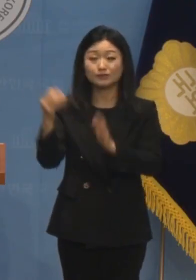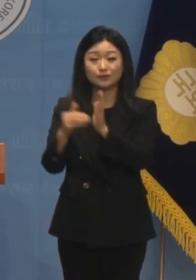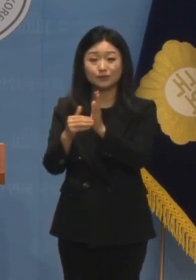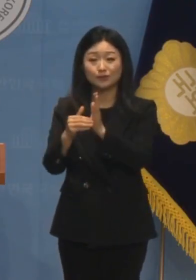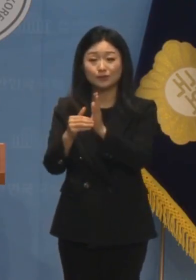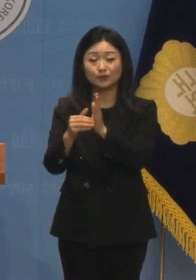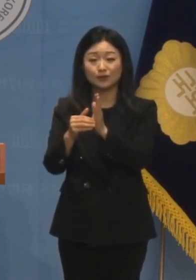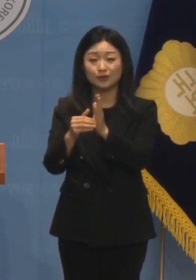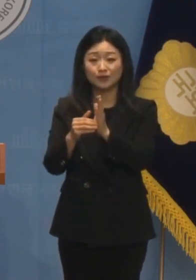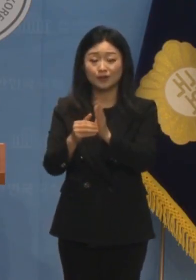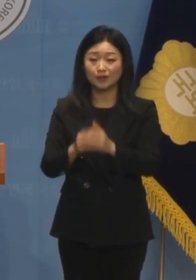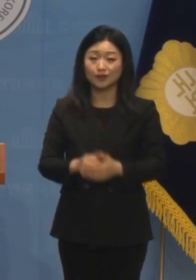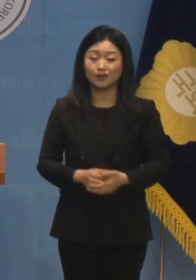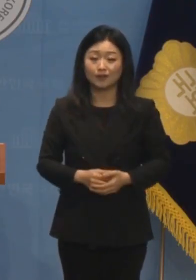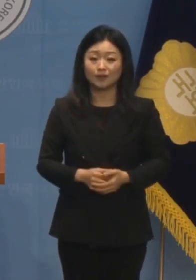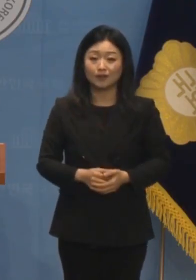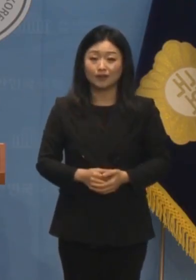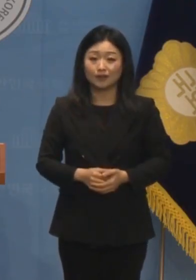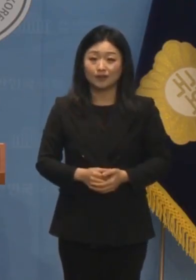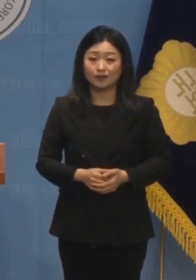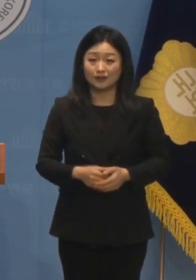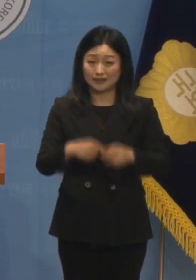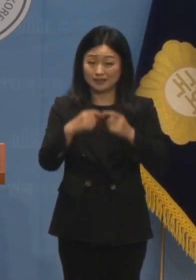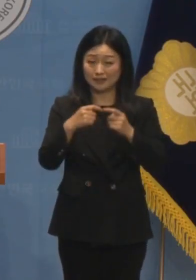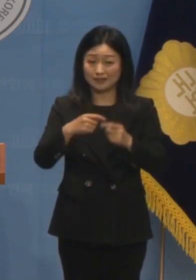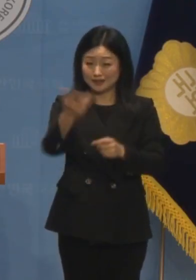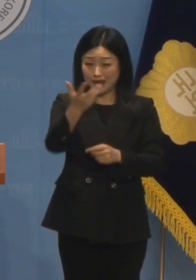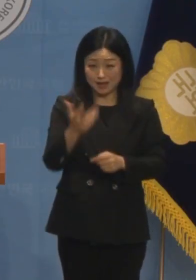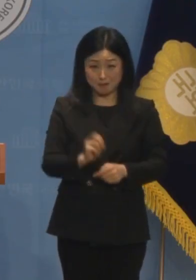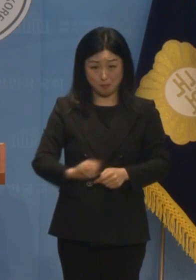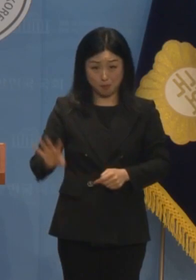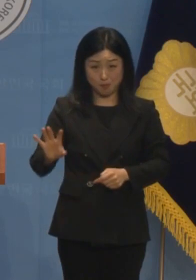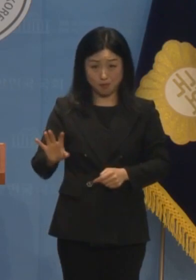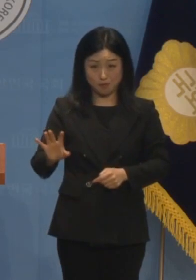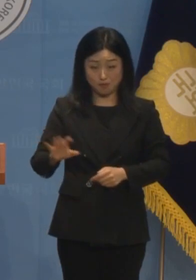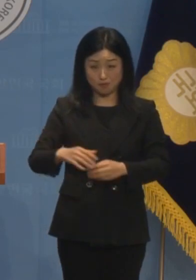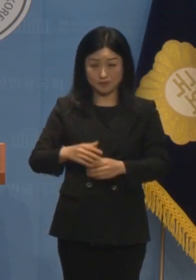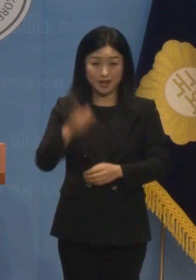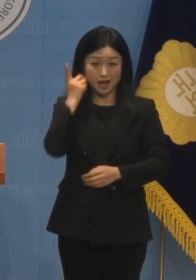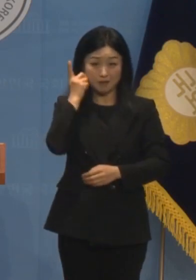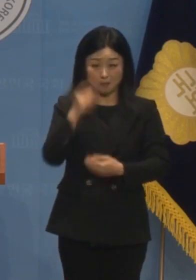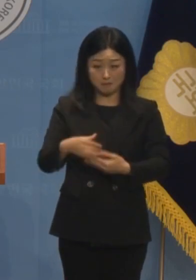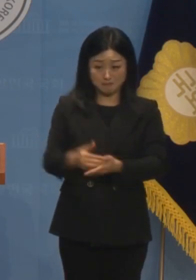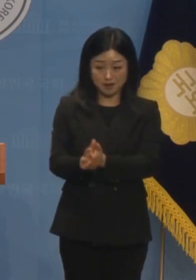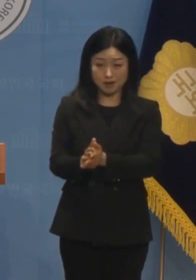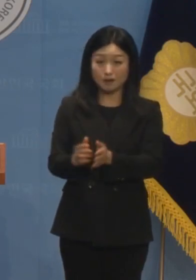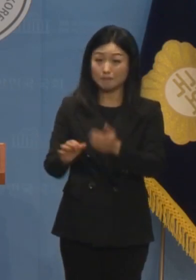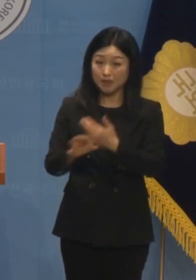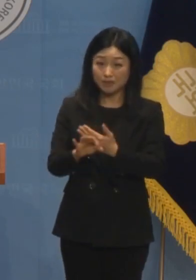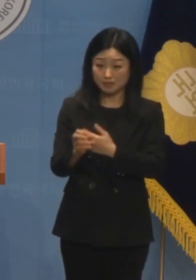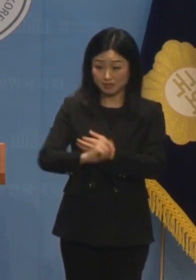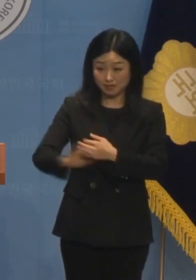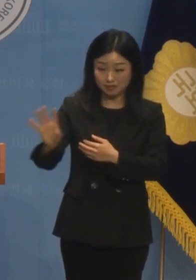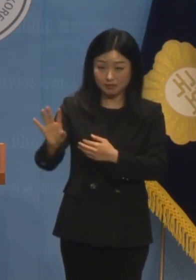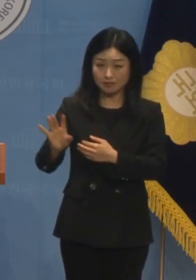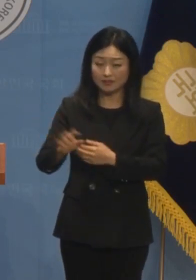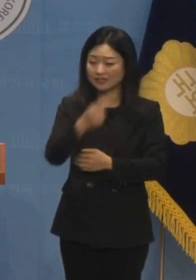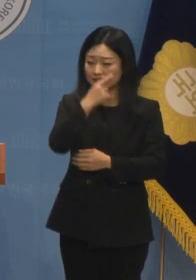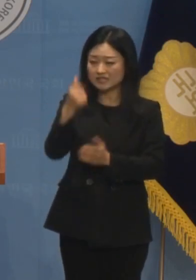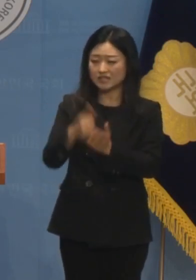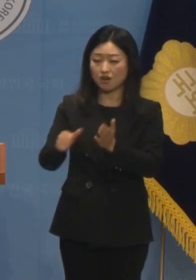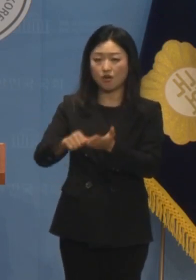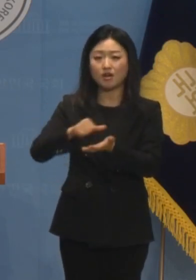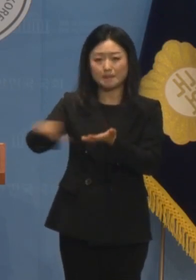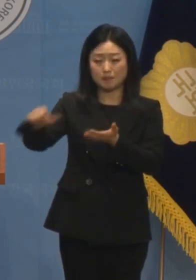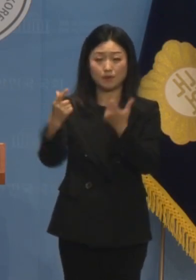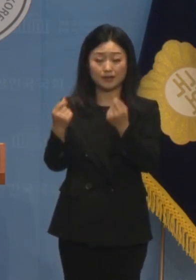강에 버리거나 파쇄하면 증거인멸입니다. 윤 대통령은 그 전화로 해외